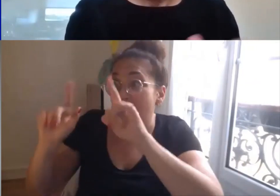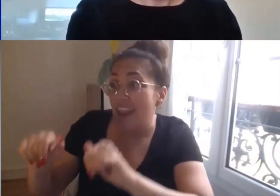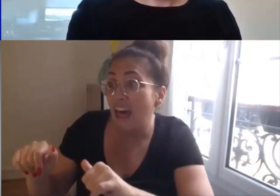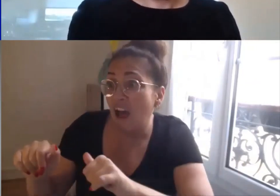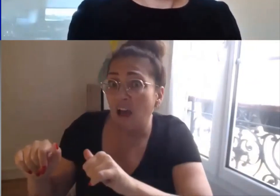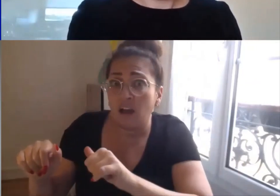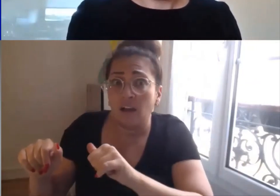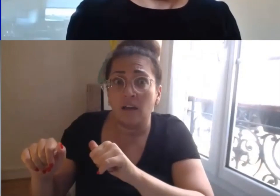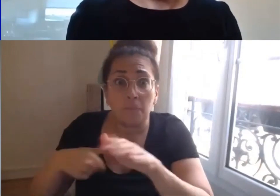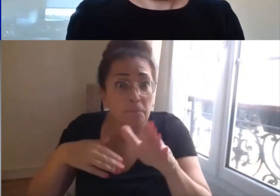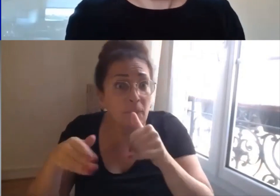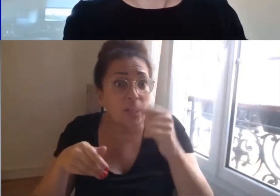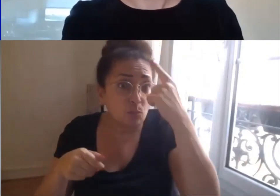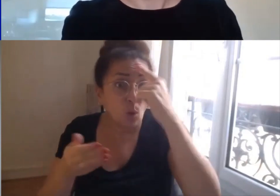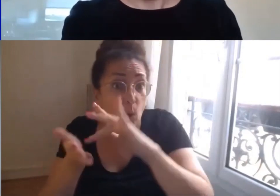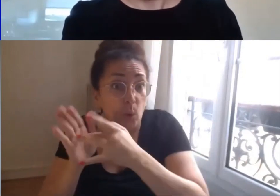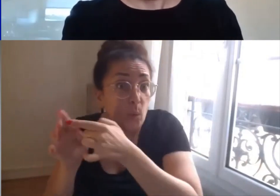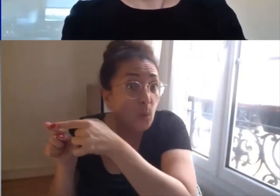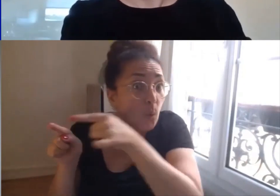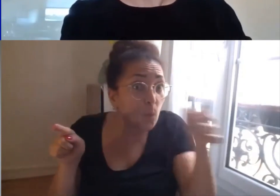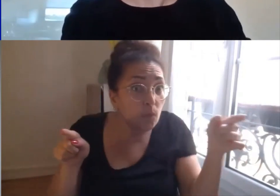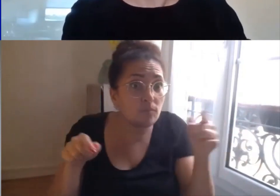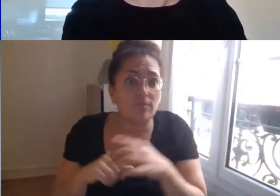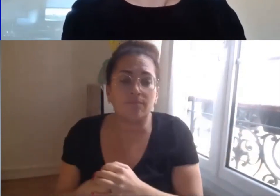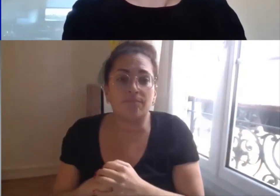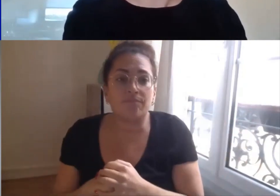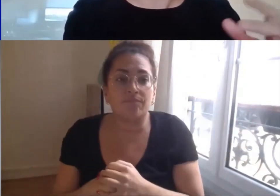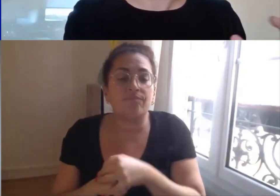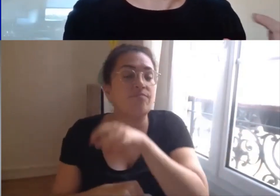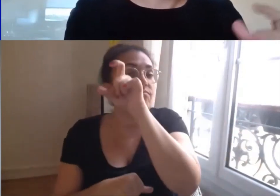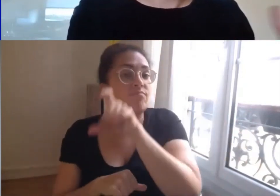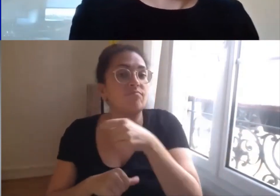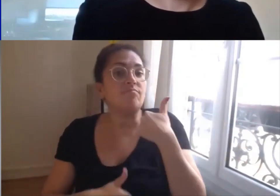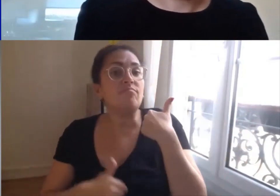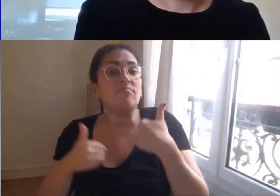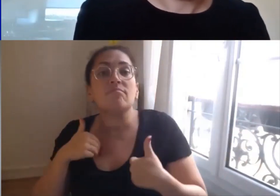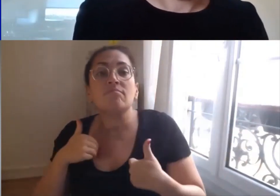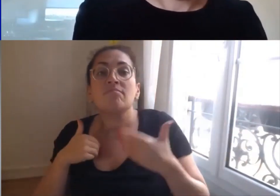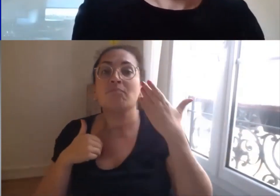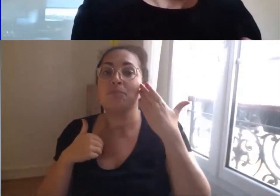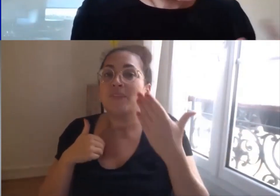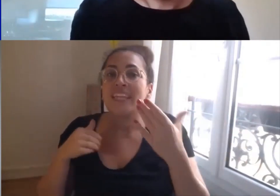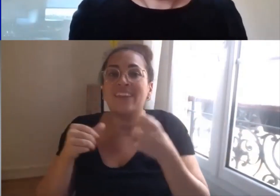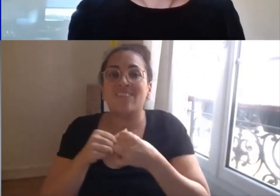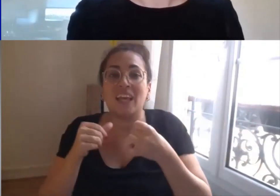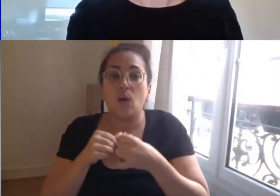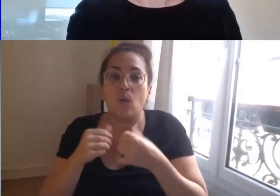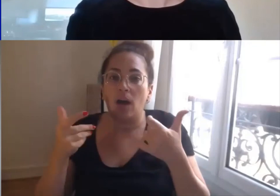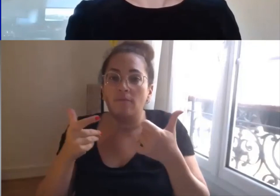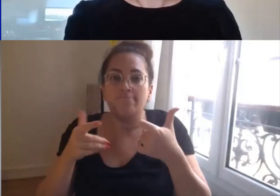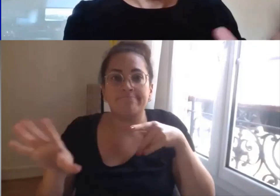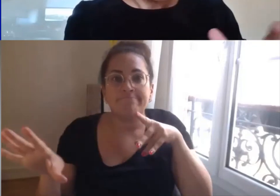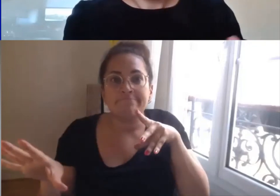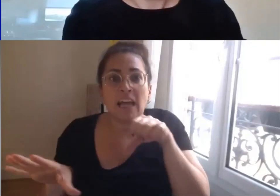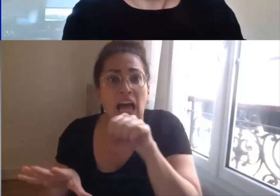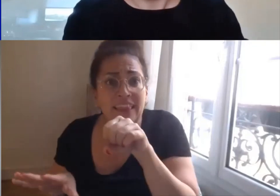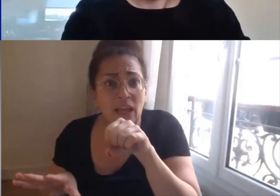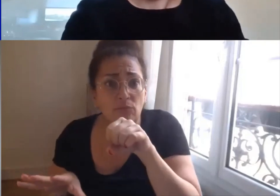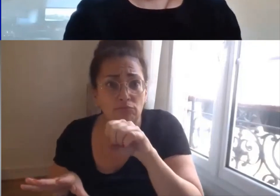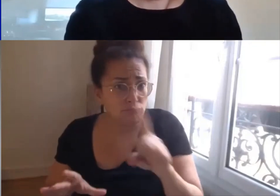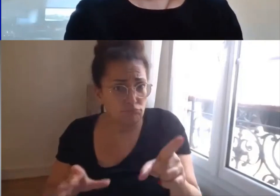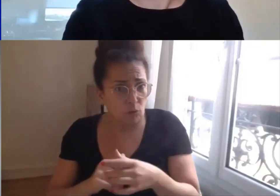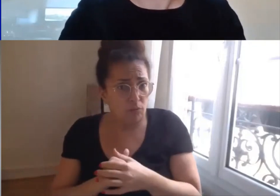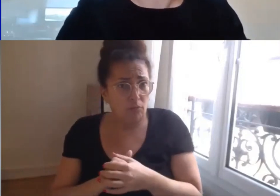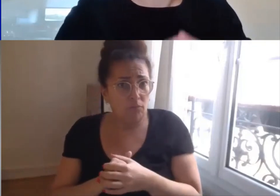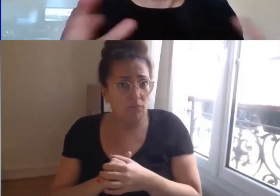vous l'avez dit donc employer une personne handicapée des fois effectivement il faut penser à compenser mais pas tout le temps moi je ne pas en phase